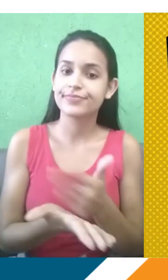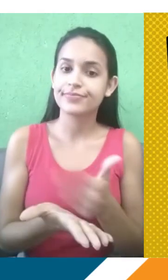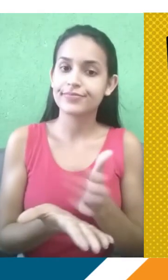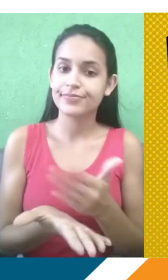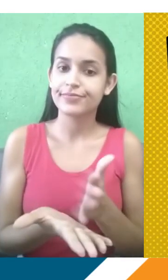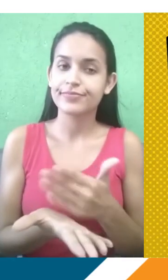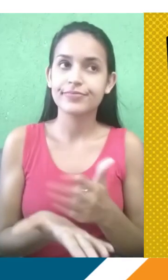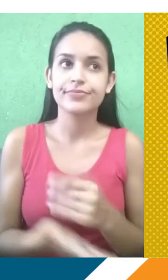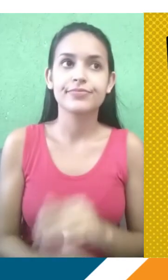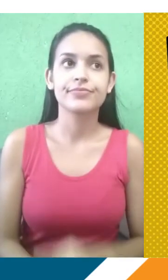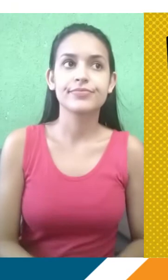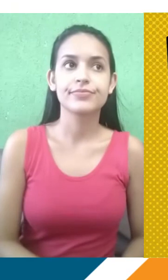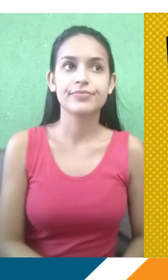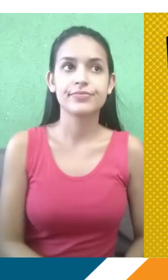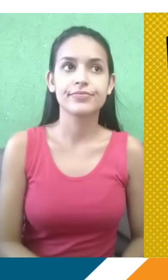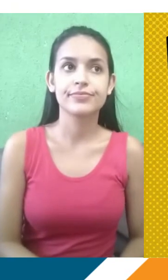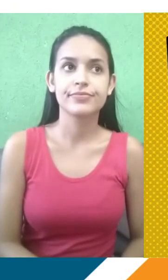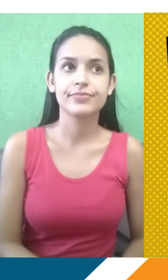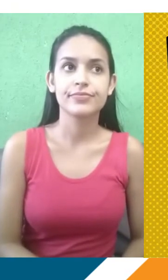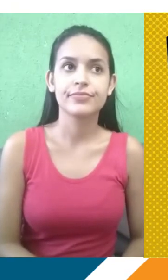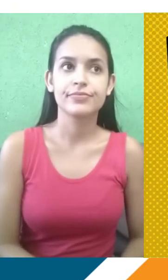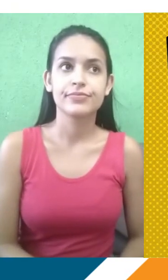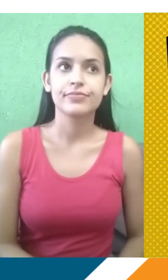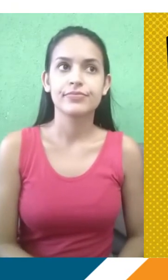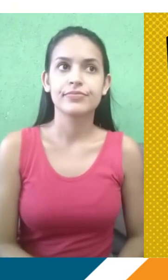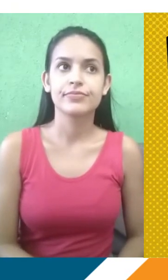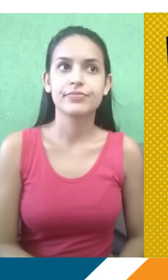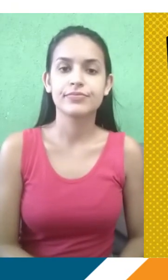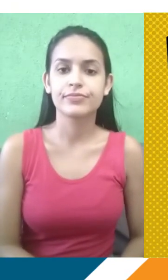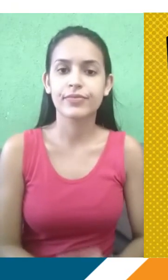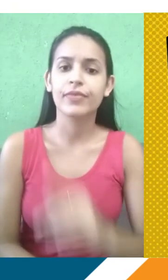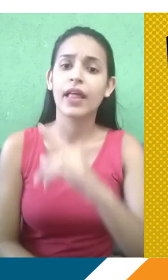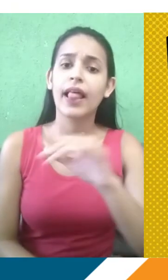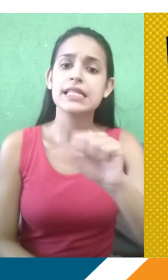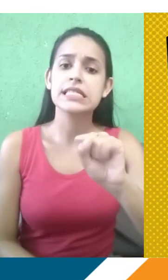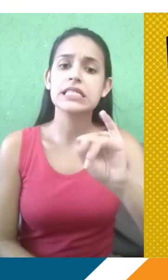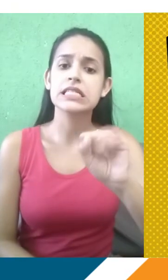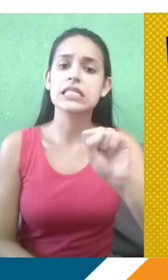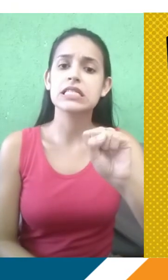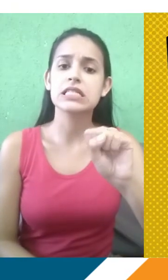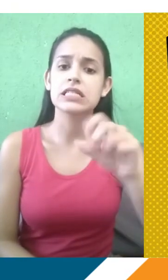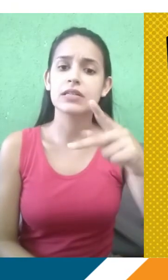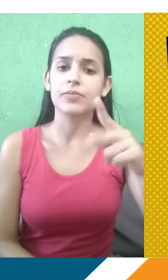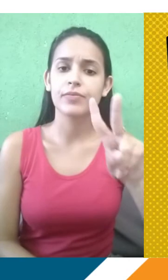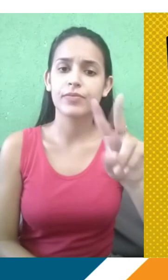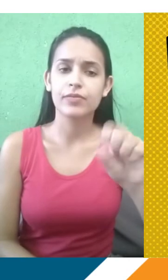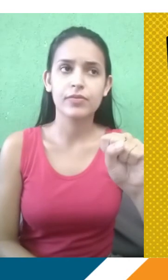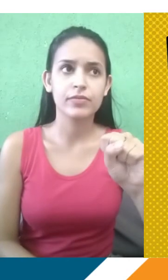matérias divididas em módulo 1 e 2. Além disso, no próprio CISPVS, nós temos também uma aba chamada Links Importantes, onde todo o conteúdo